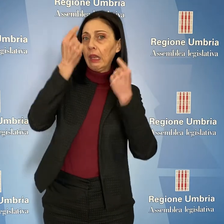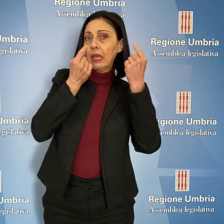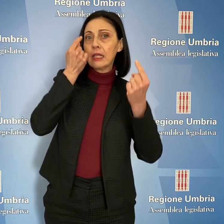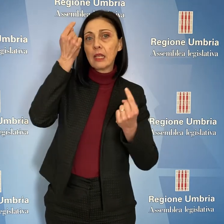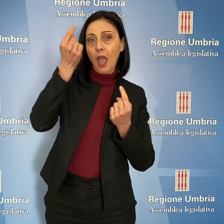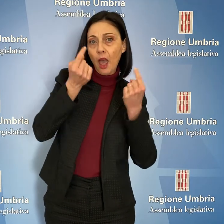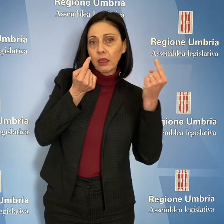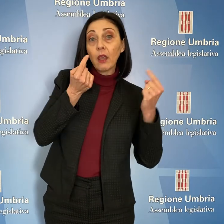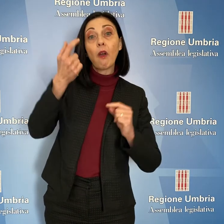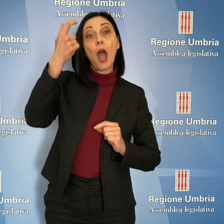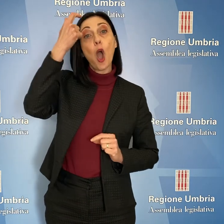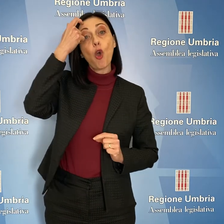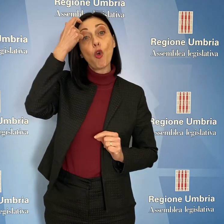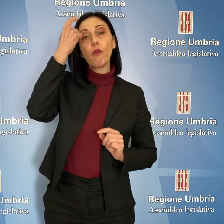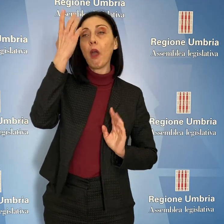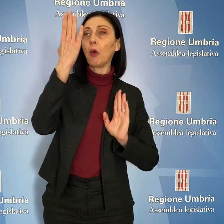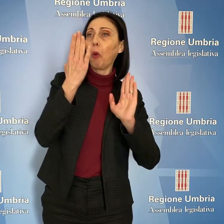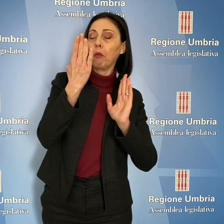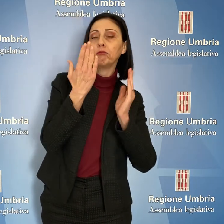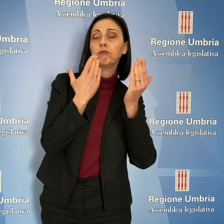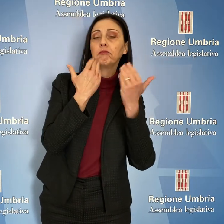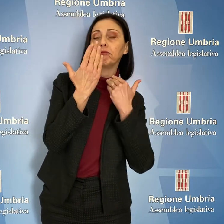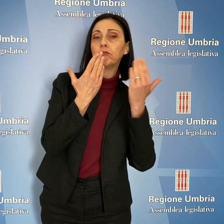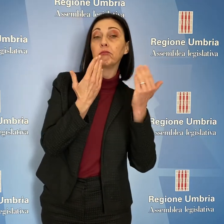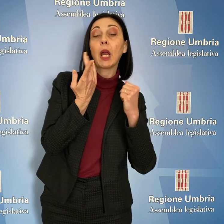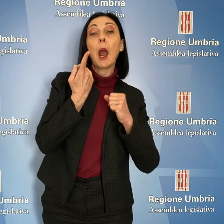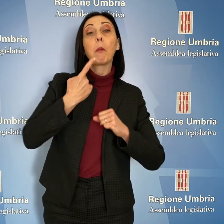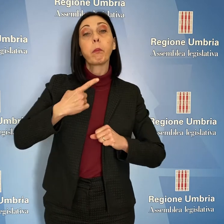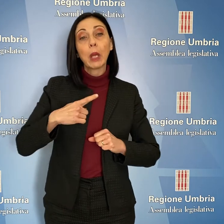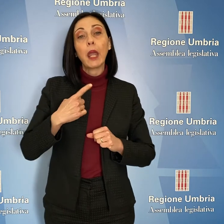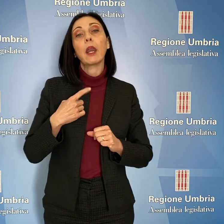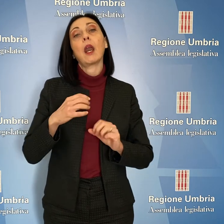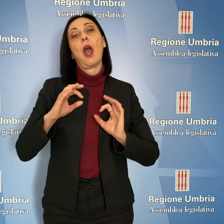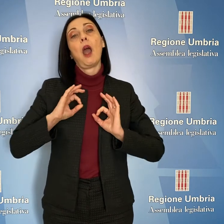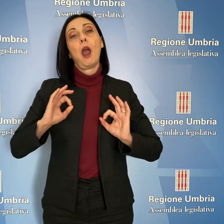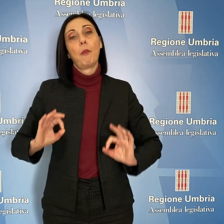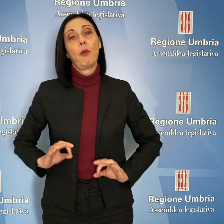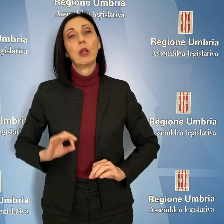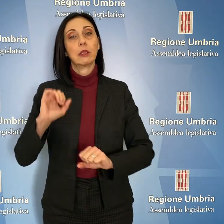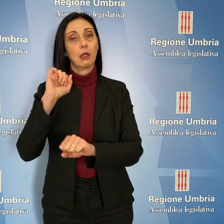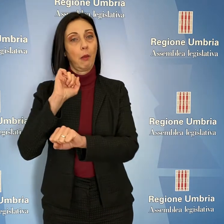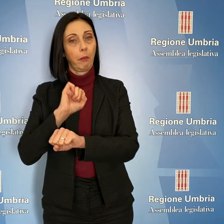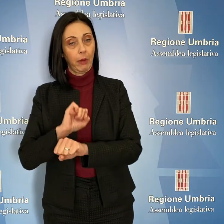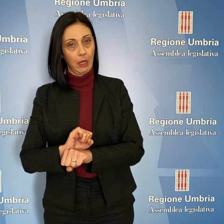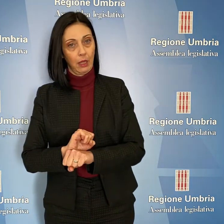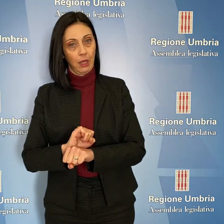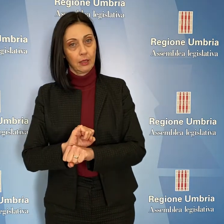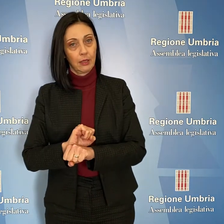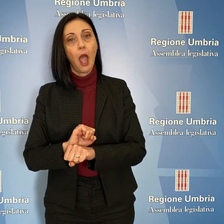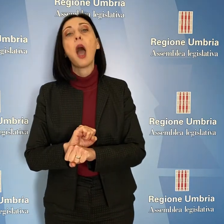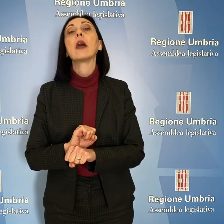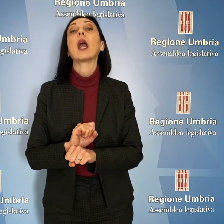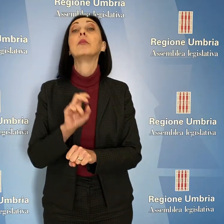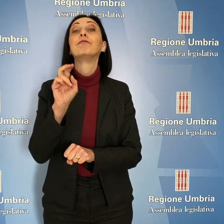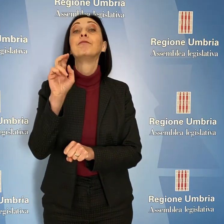confronto con il Governo al fine di dotare gli agenti di polizia penitenziaria di pistole a impulsi elettrici,